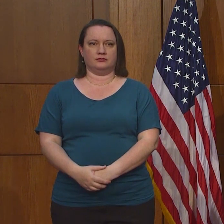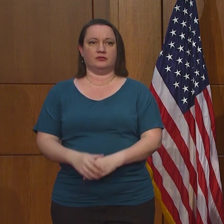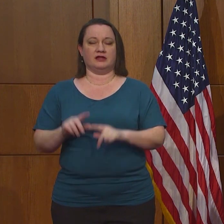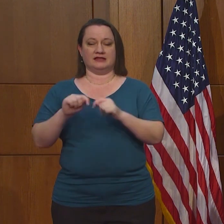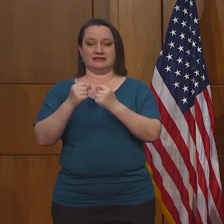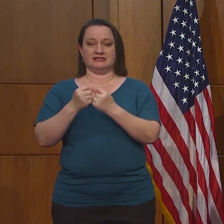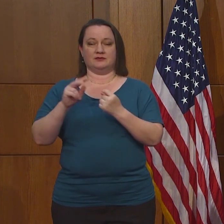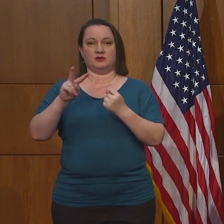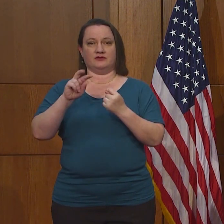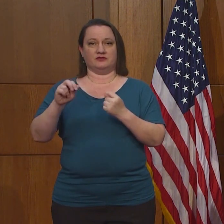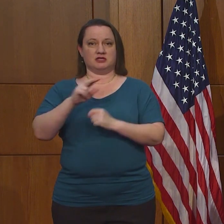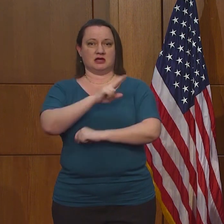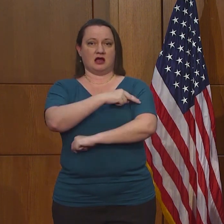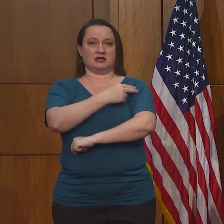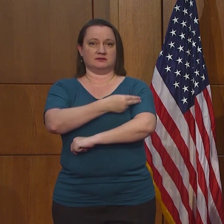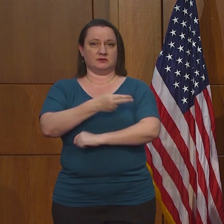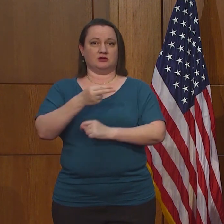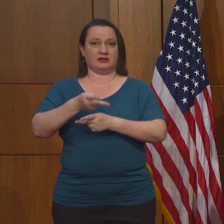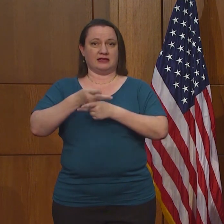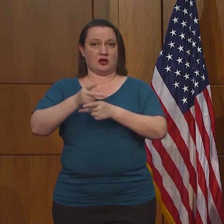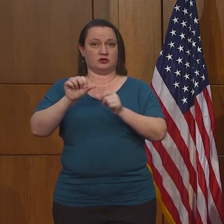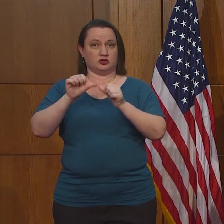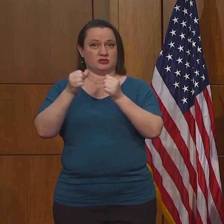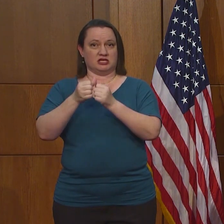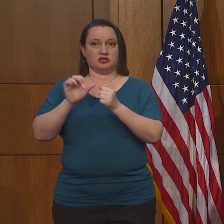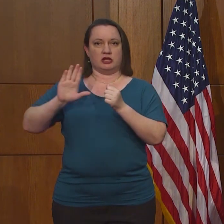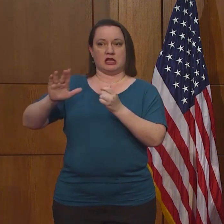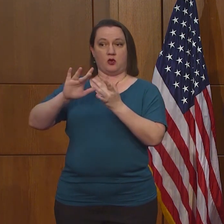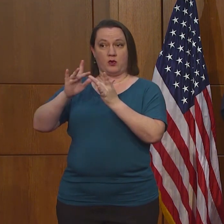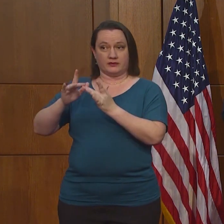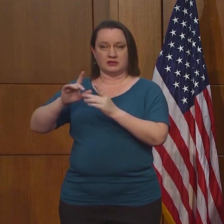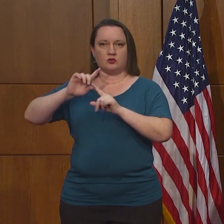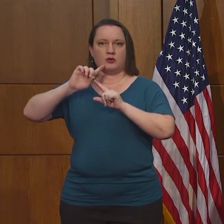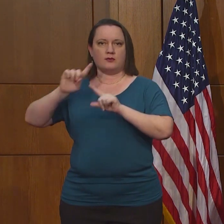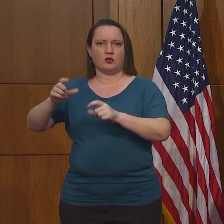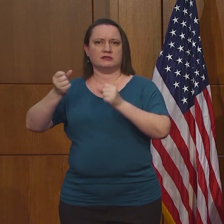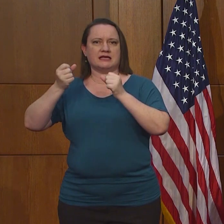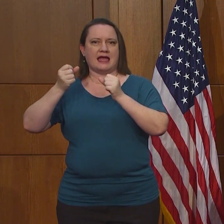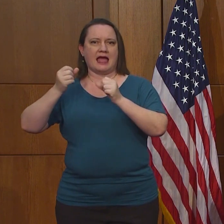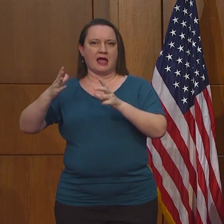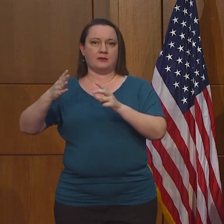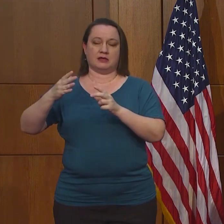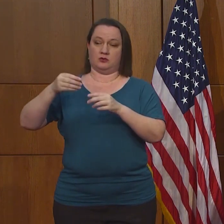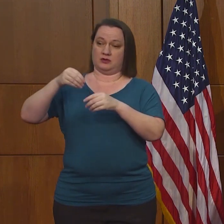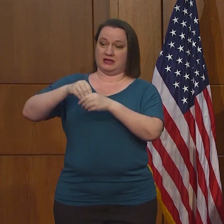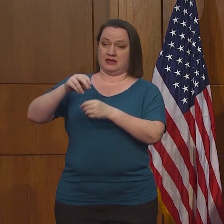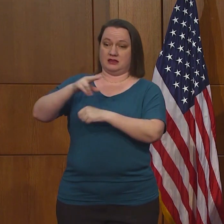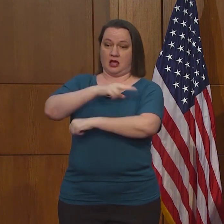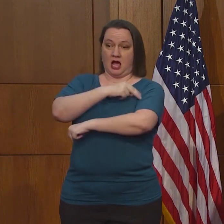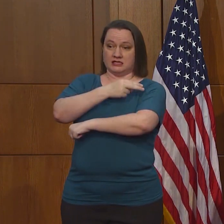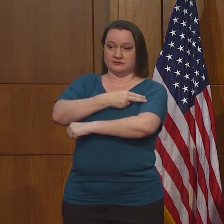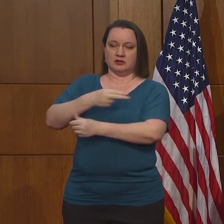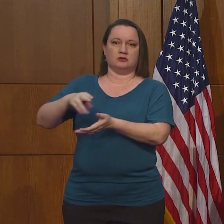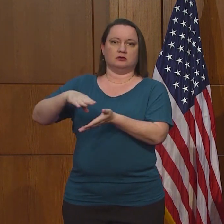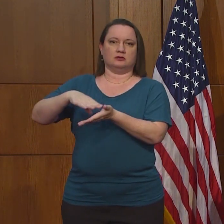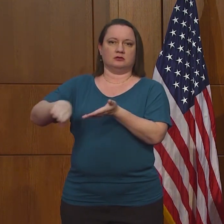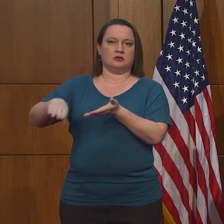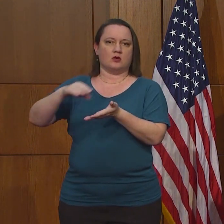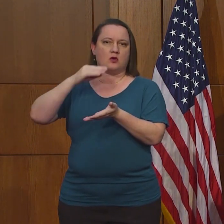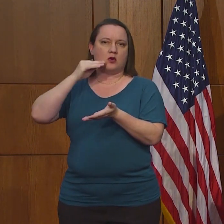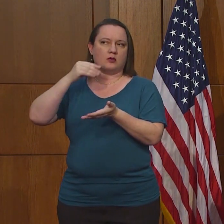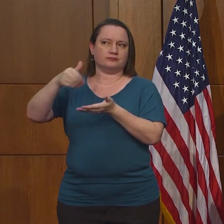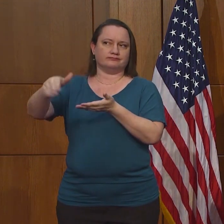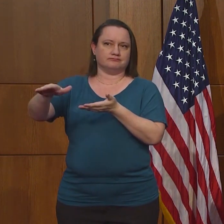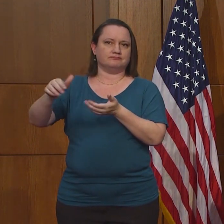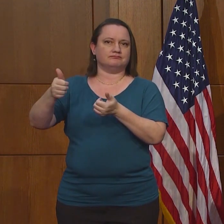Asociación de Hospitales y Salud, en el sitio web, ellos están reportando las personas que se han recuperado o que han salido del hospital y